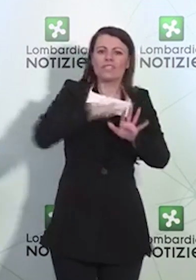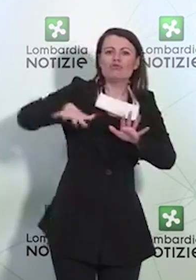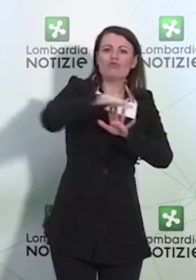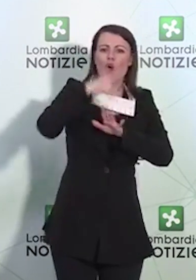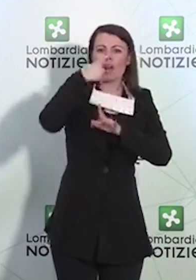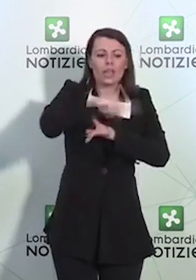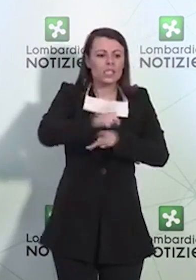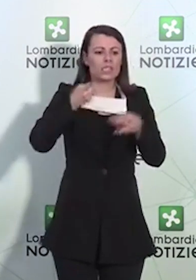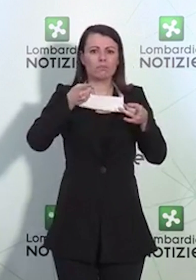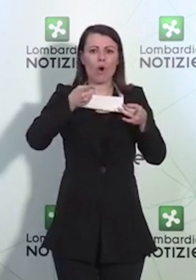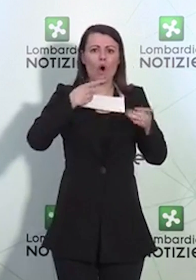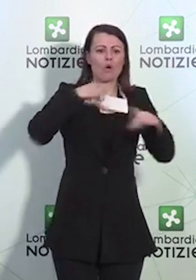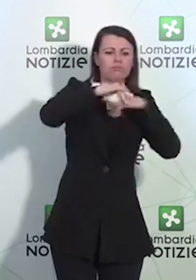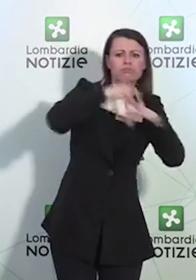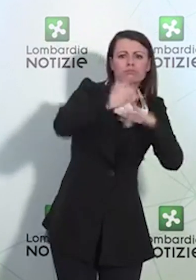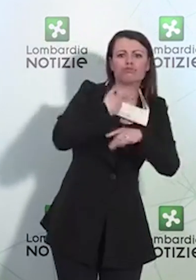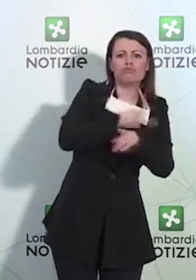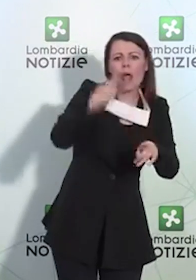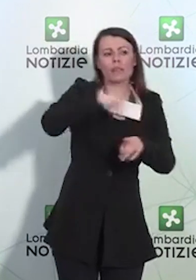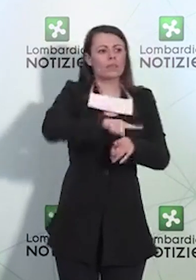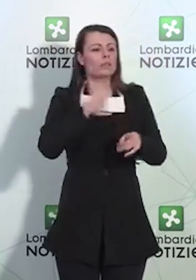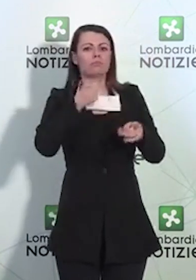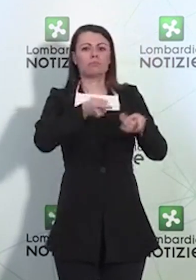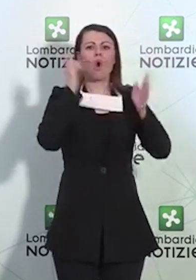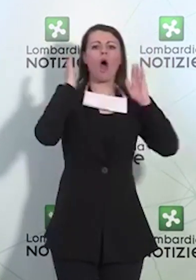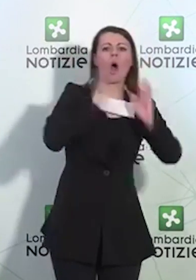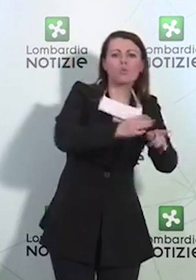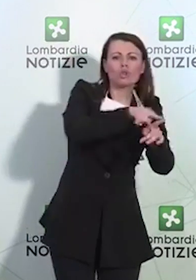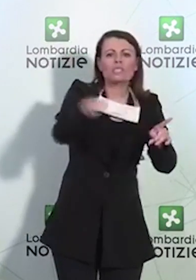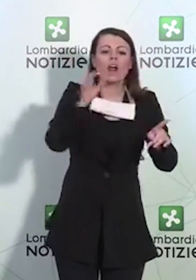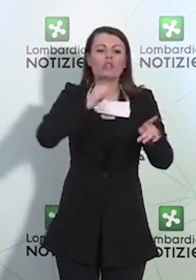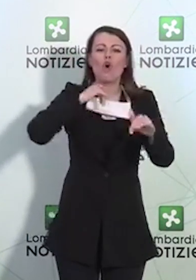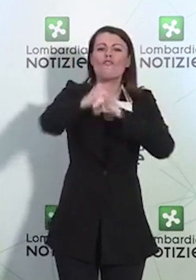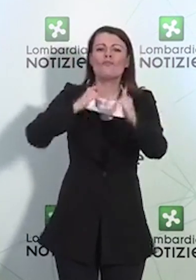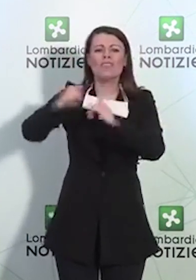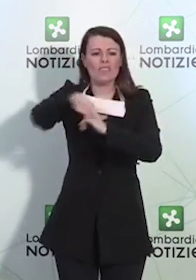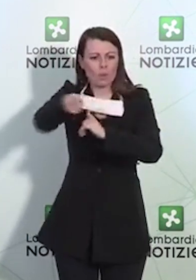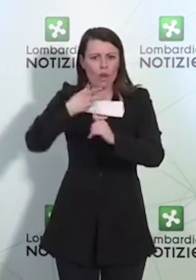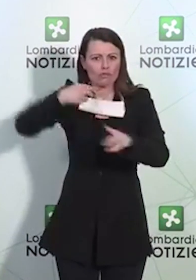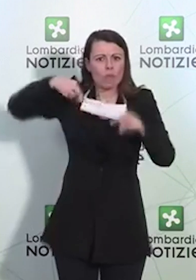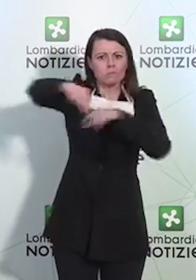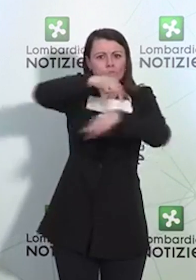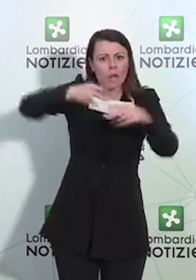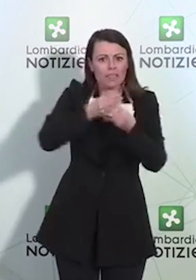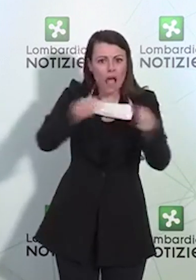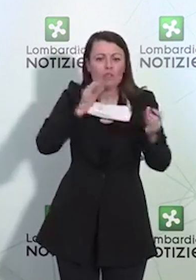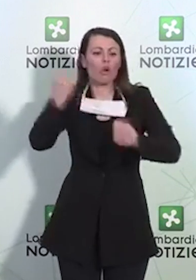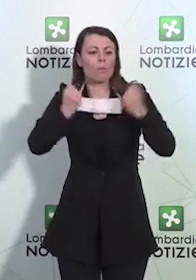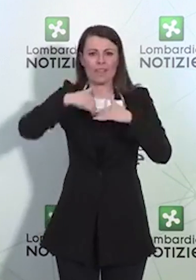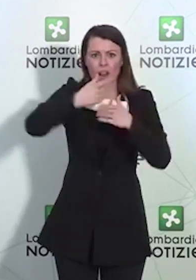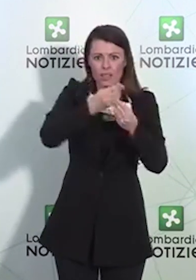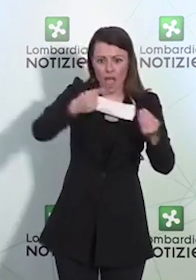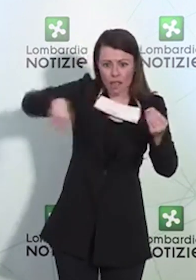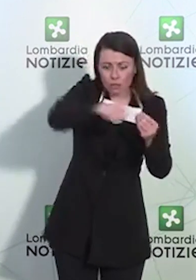autostrade, verso le vie di grande comunicazione. E bisognerà cercare di essere particolarmente rigorose